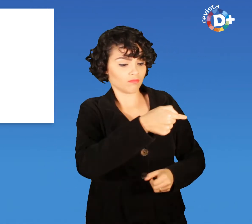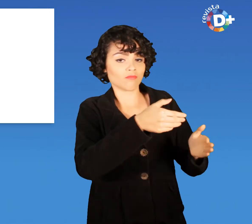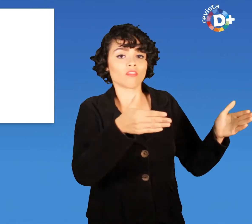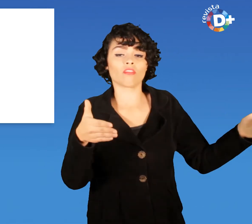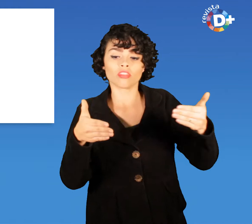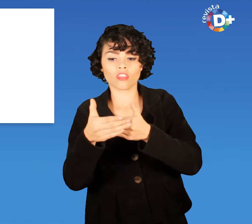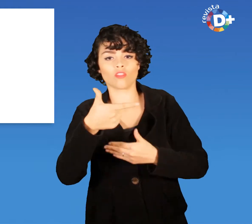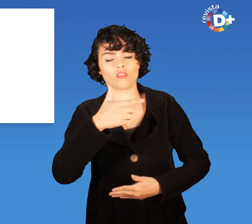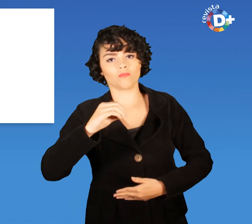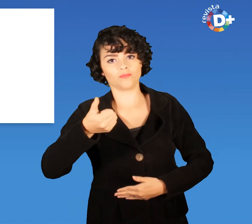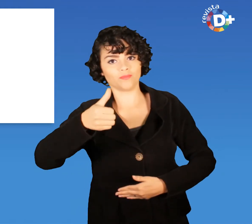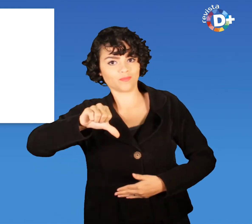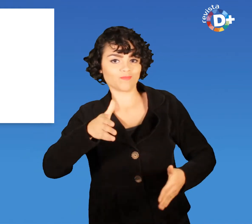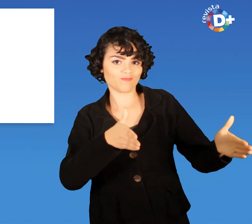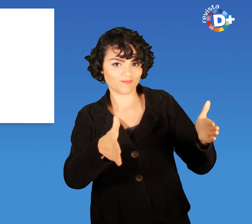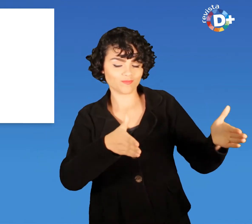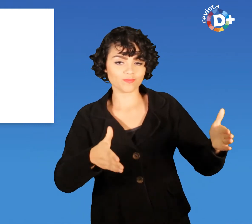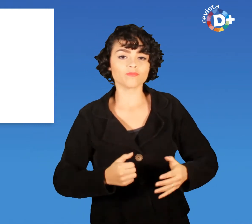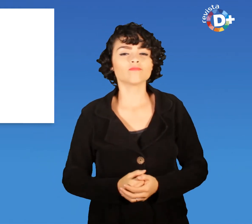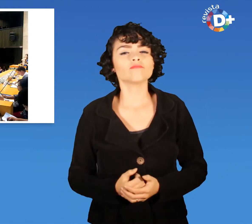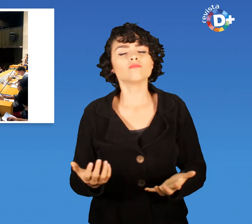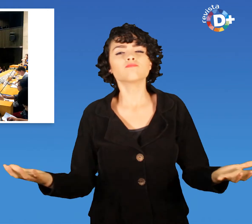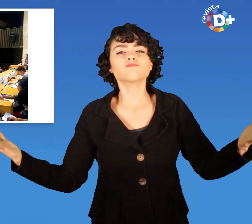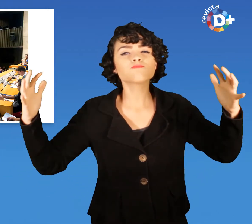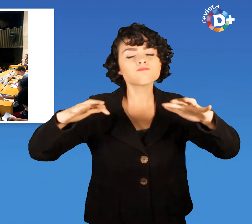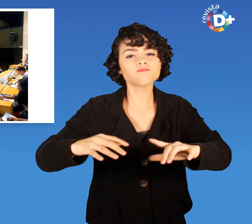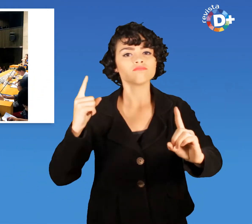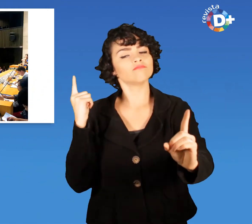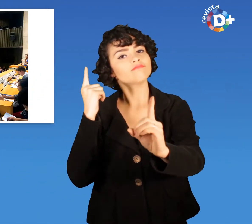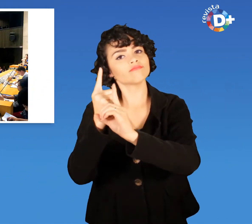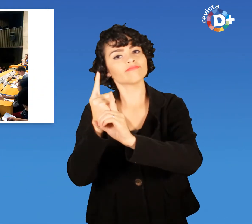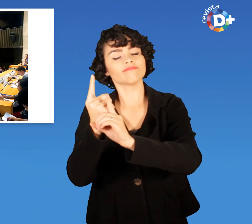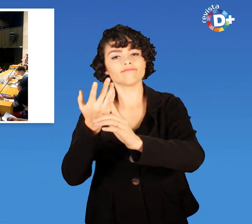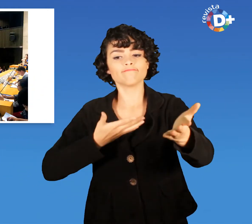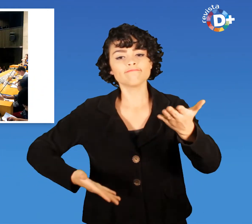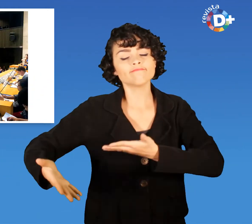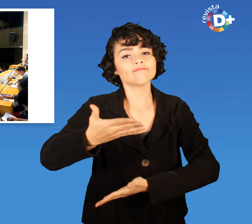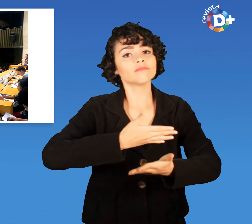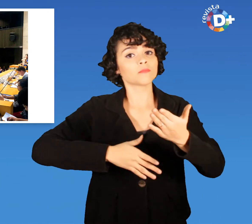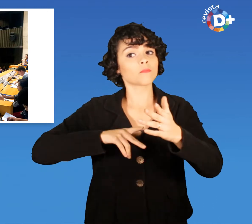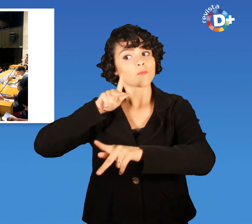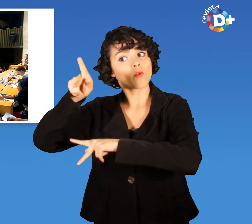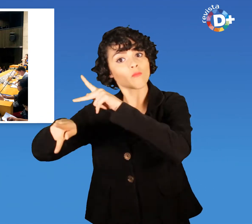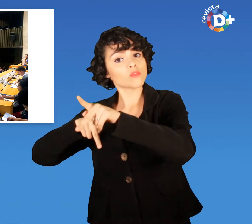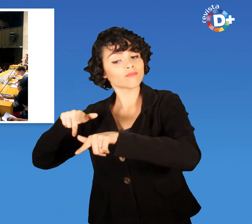O Encontro é uma das ferramentas de atuação popular na construção de